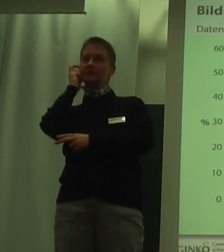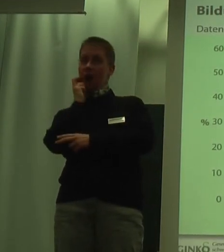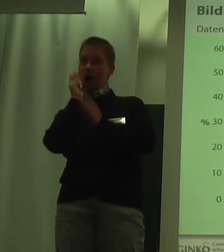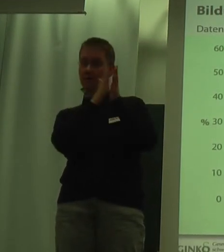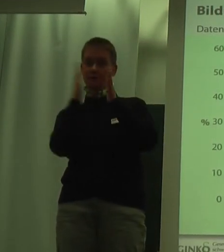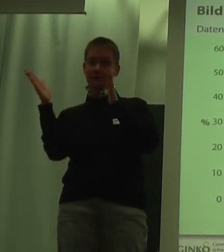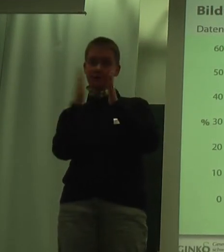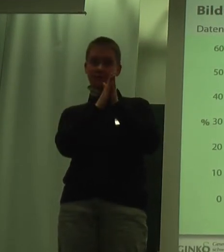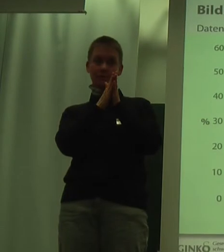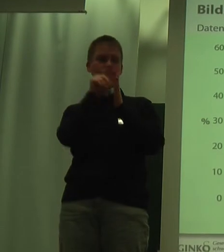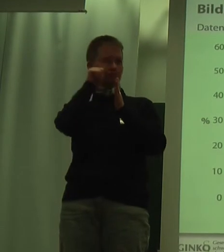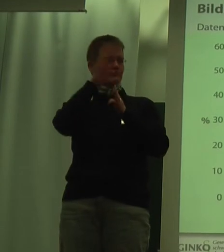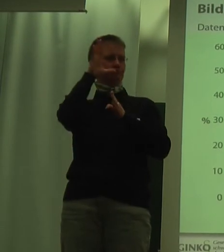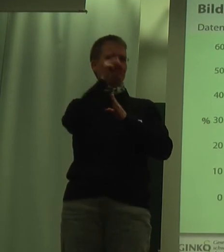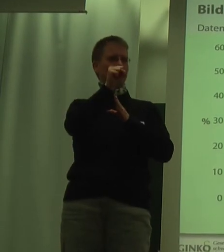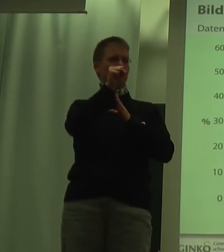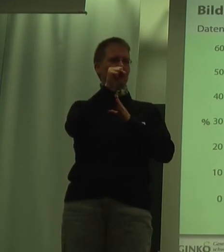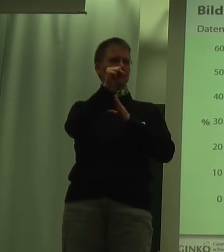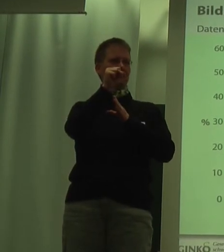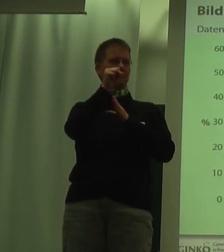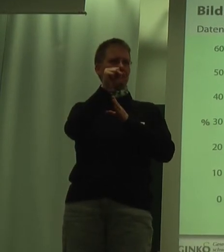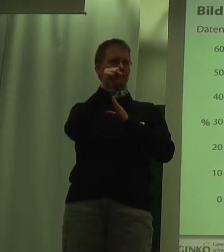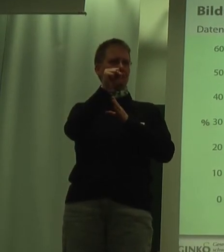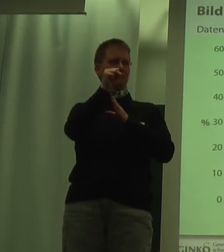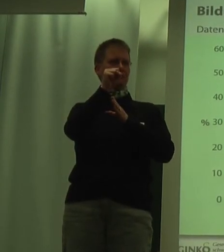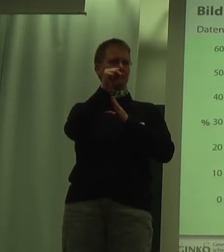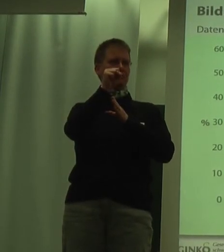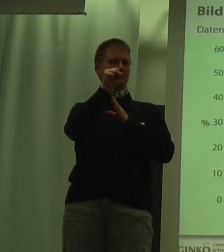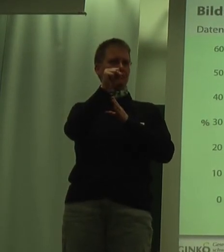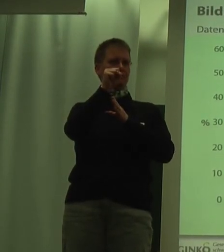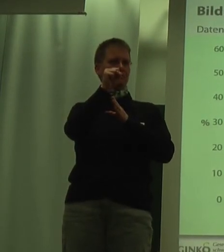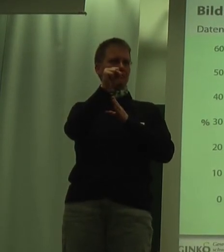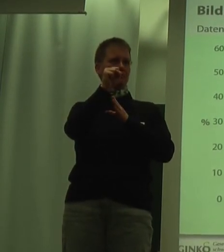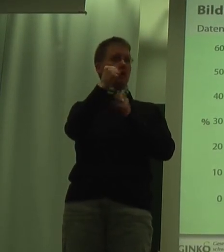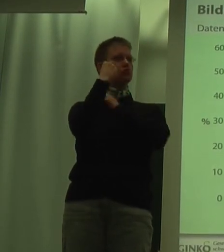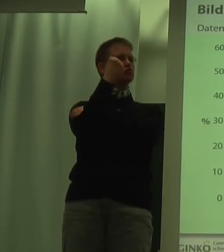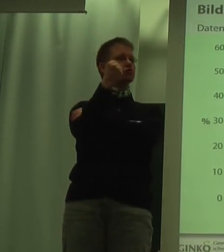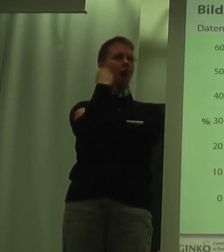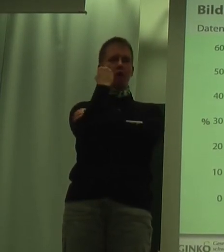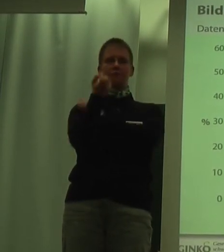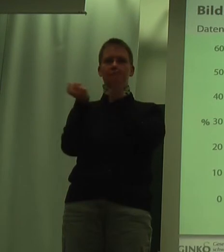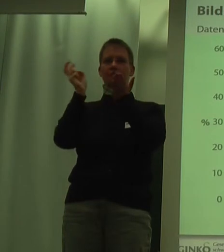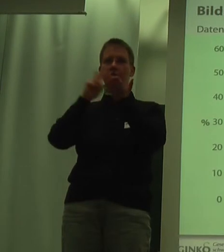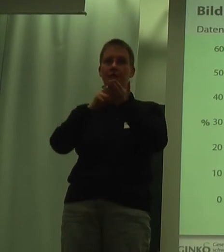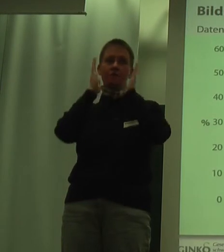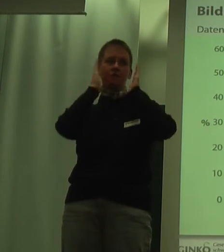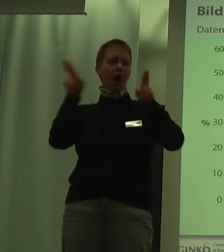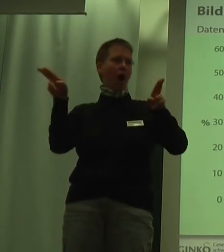da sehen Sie also eine starke Betretung von Fachabitur und